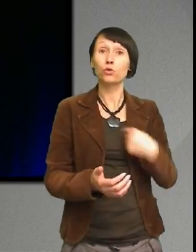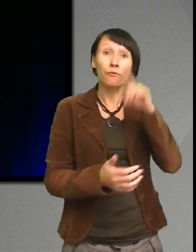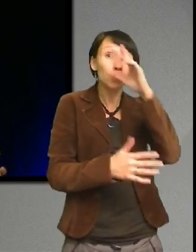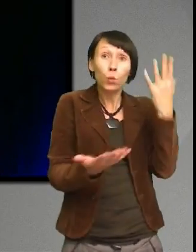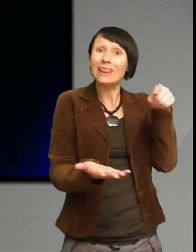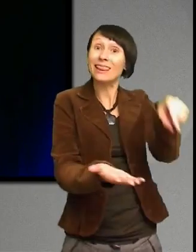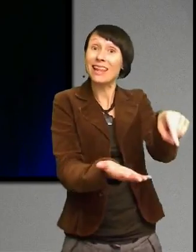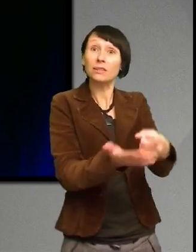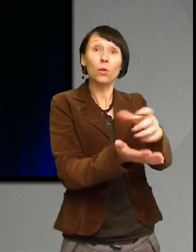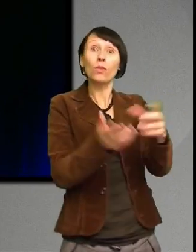är detta?